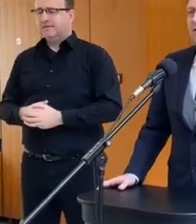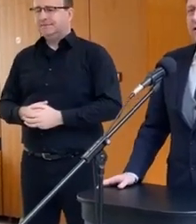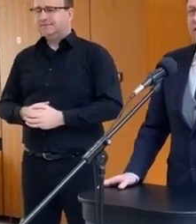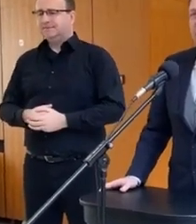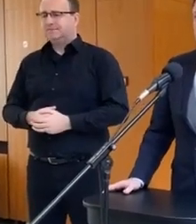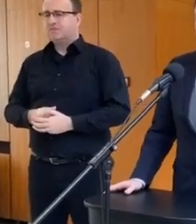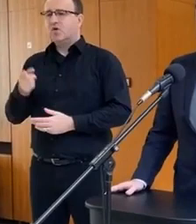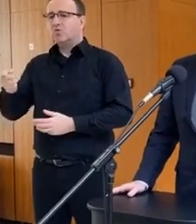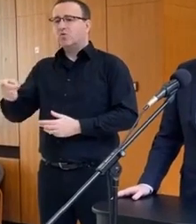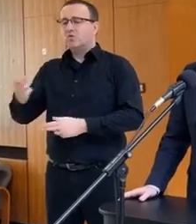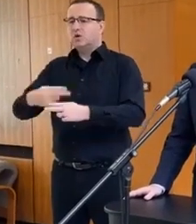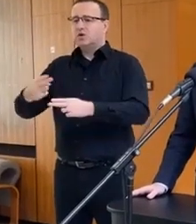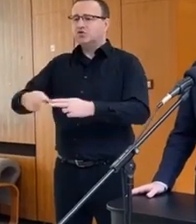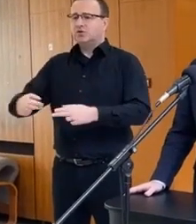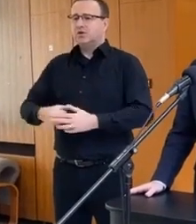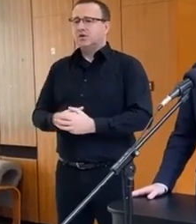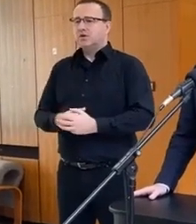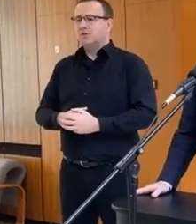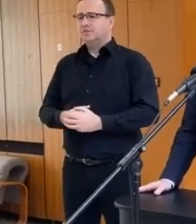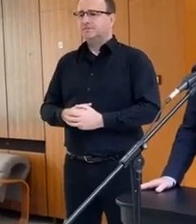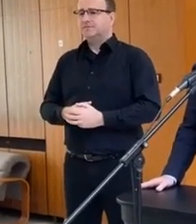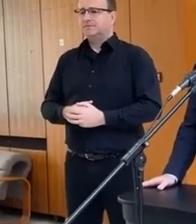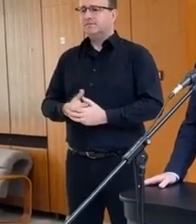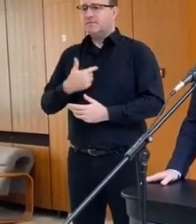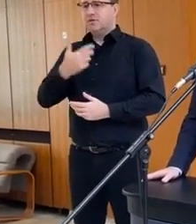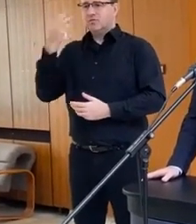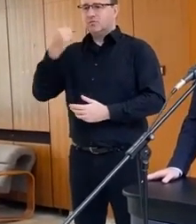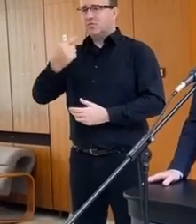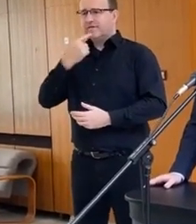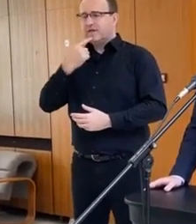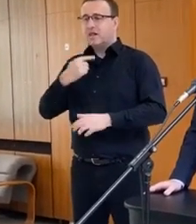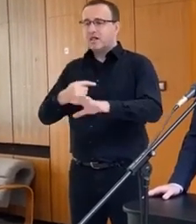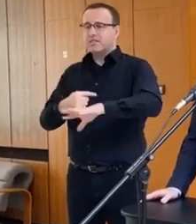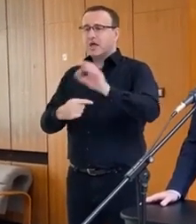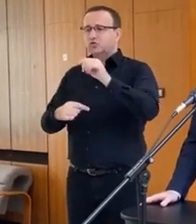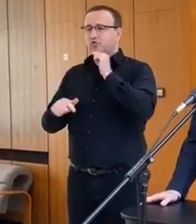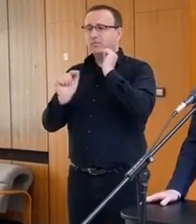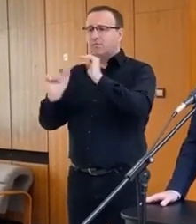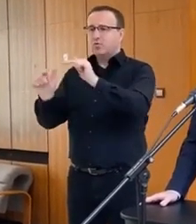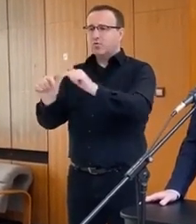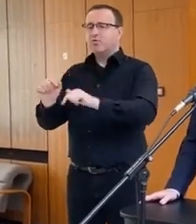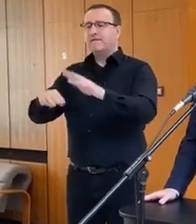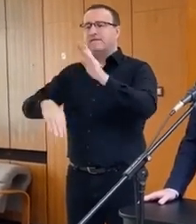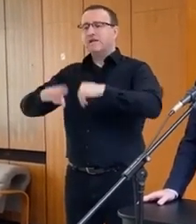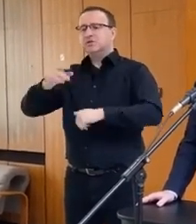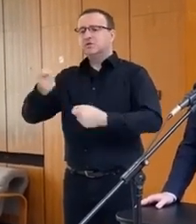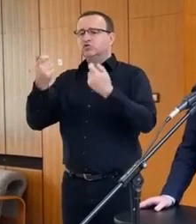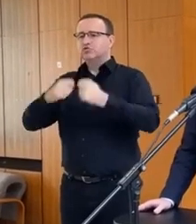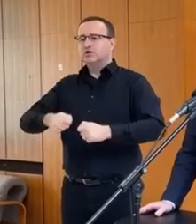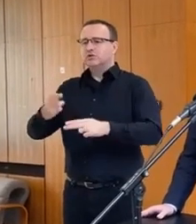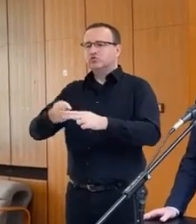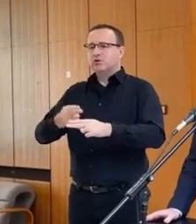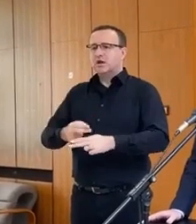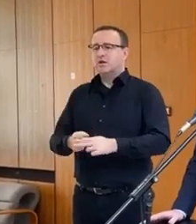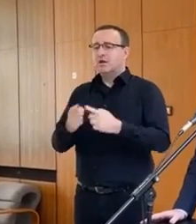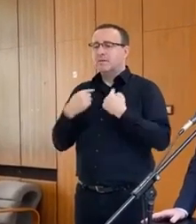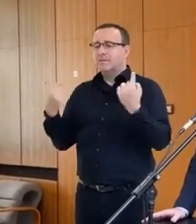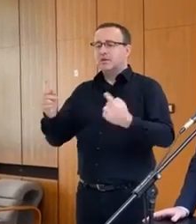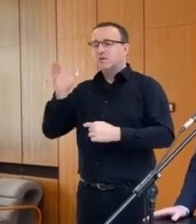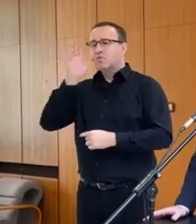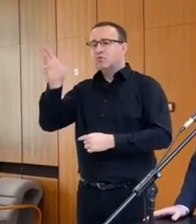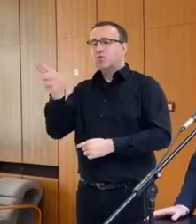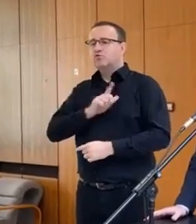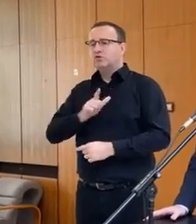toto riešenie, ako som povedal, našlo podporu viacerých členských štátov a my budeme